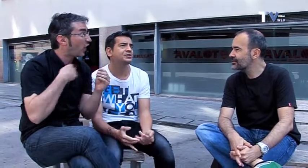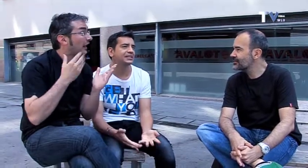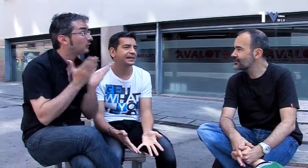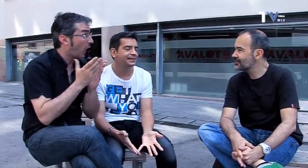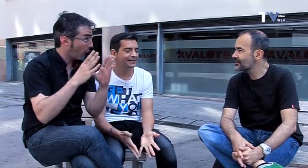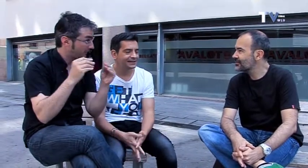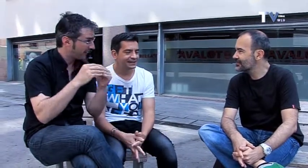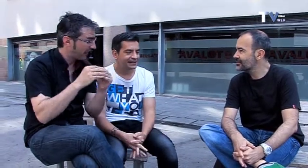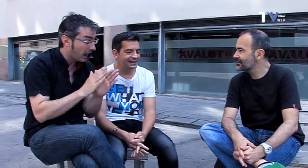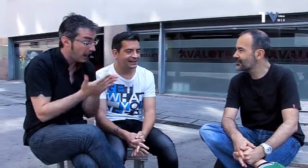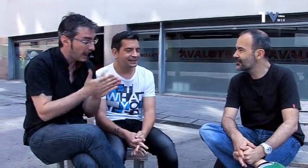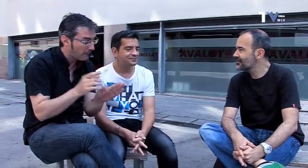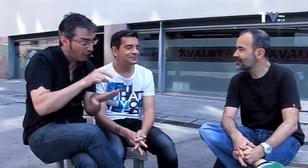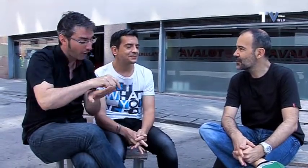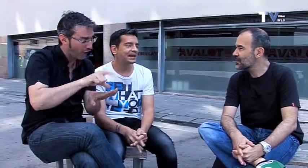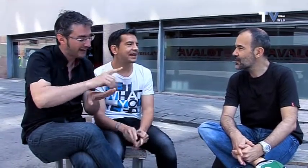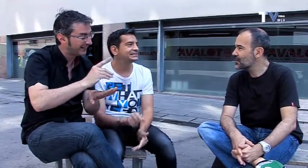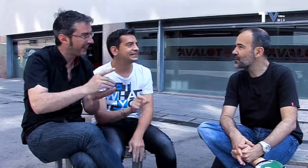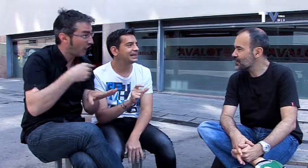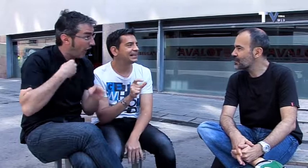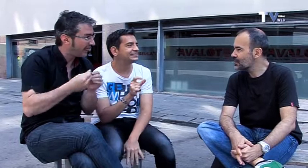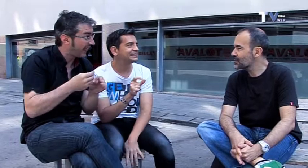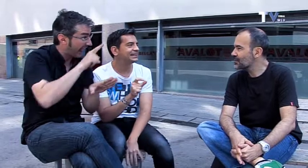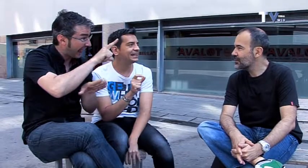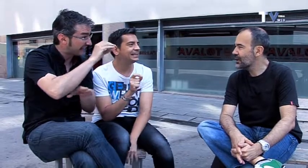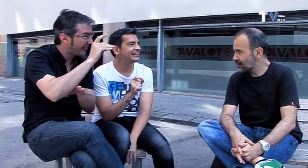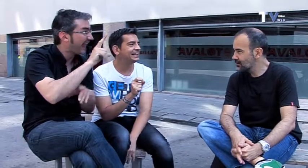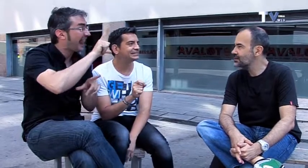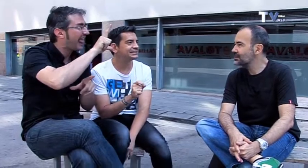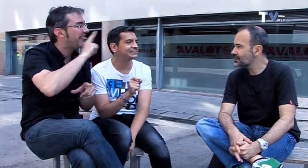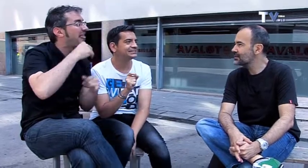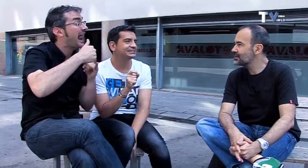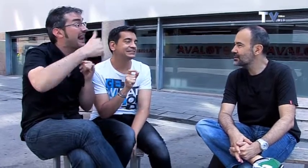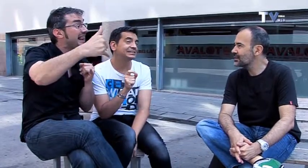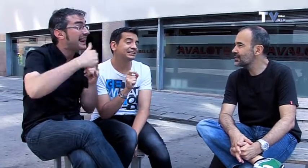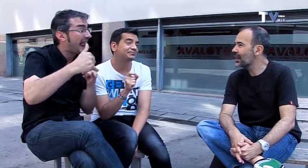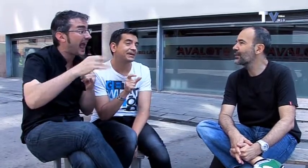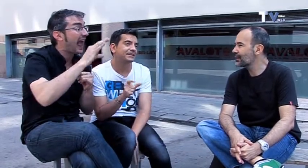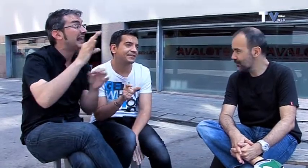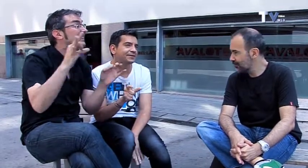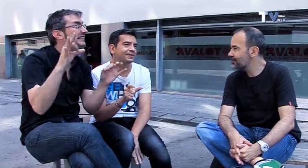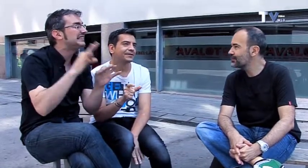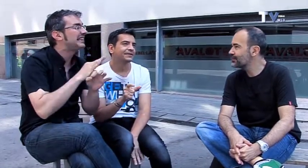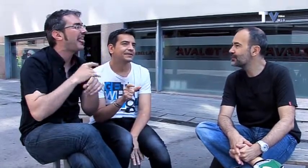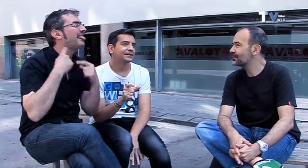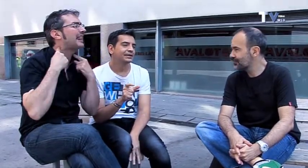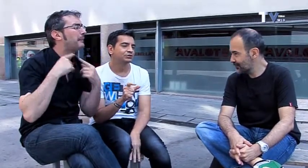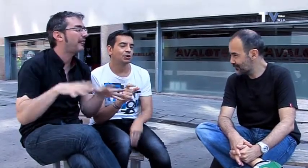realmente son líneas sin desperdicio. Entonces usé lo de LSD como doble significado por la droga,